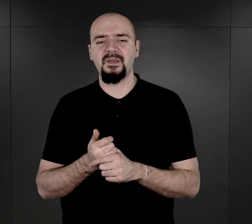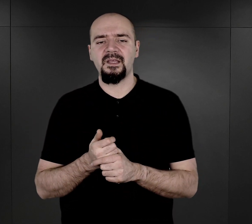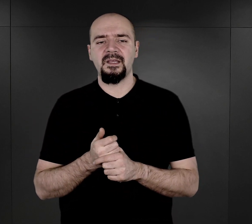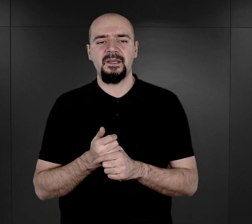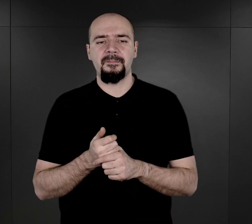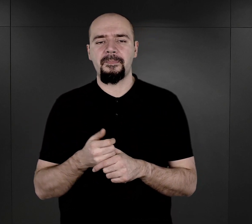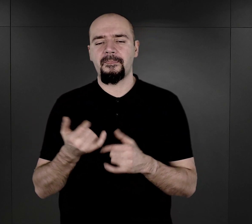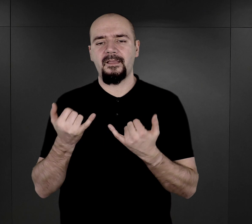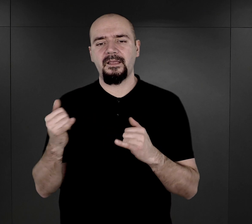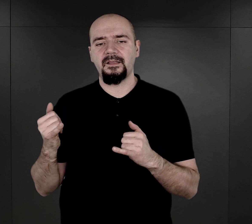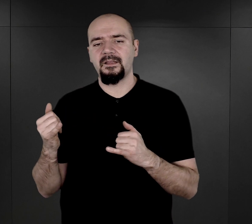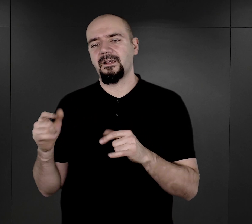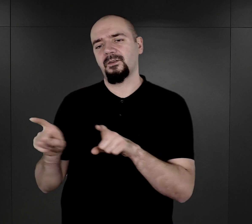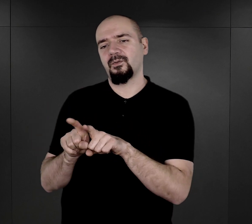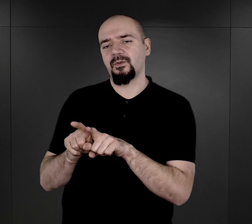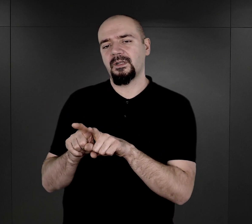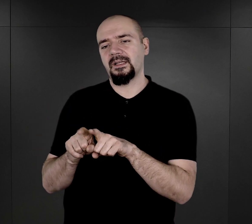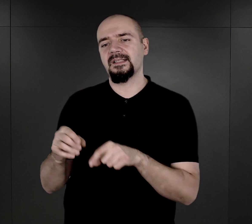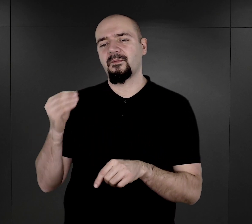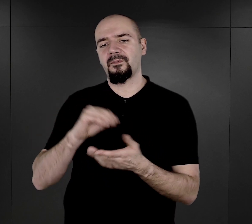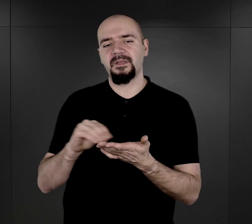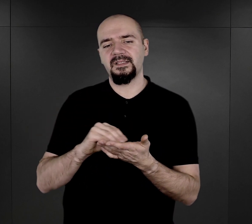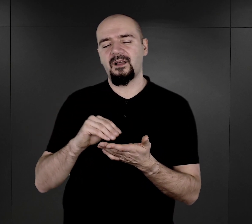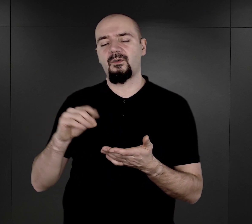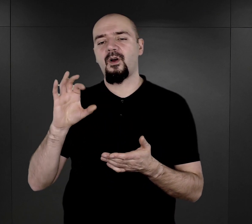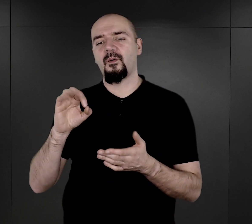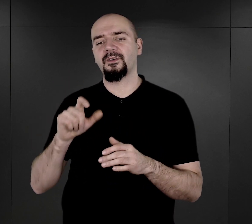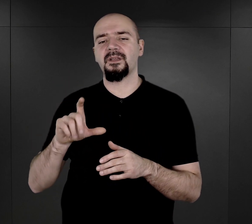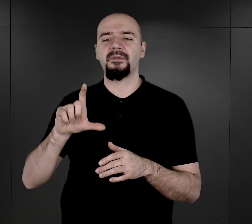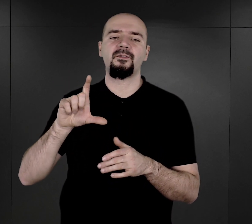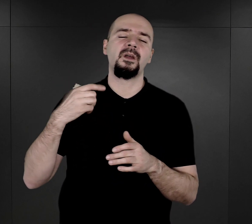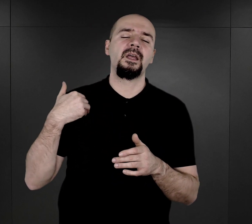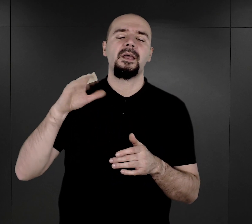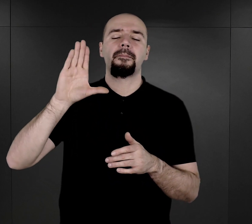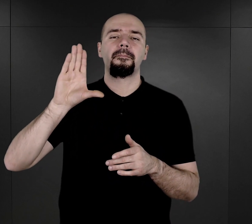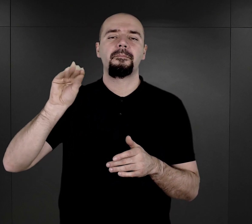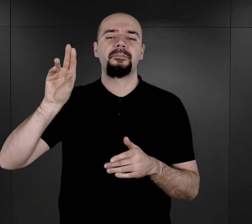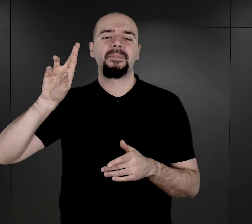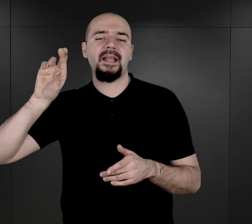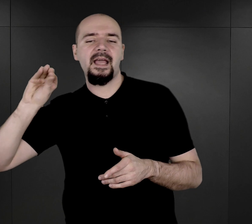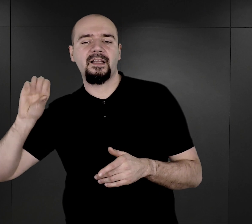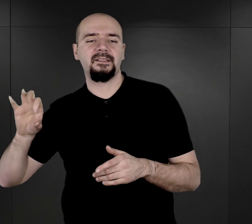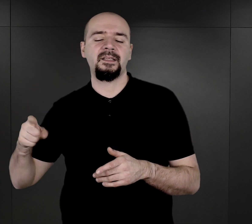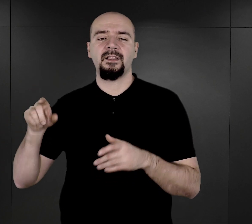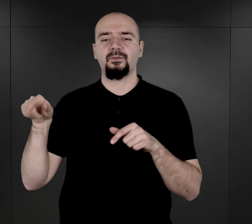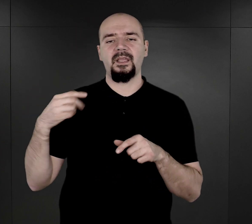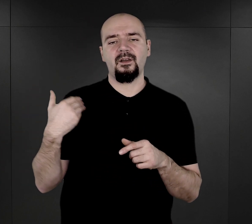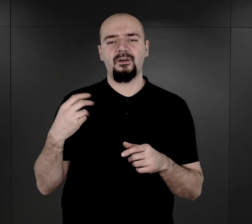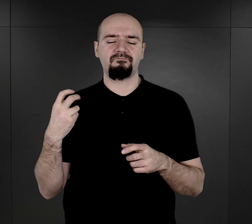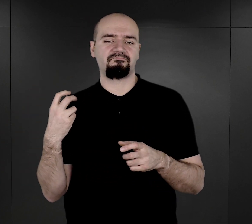Innym, który również pisał o tym obozie był Perry Broad. Tutaj jego rola jest dosyć ciekawa, ponieważ on kierował Izbą